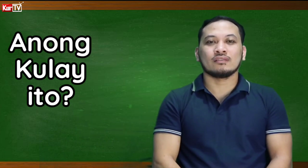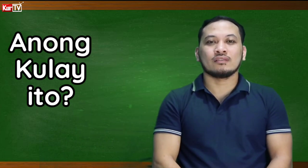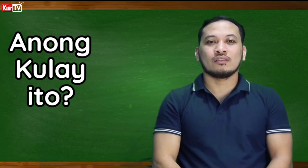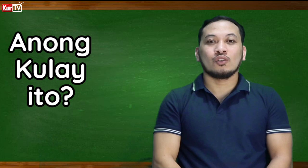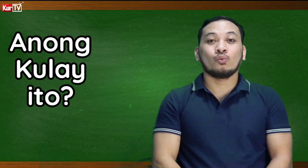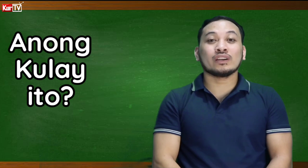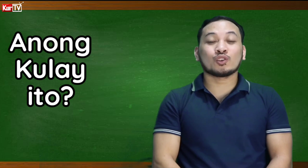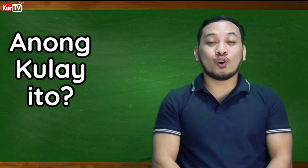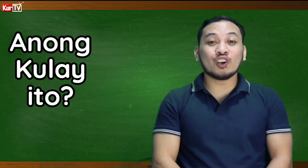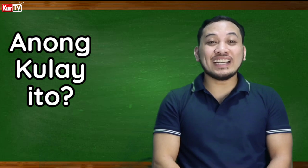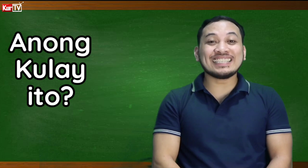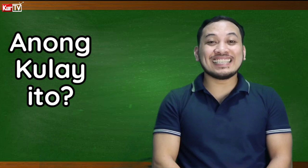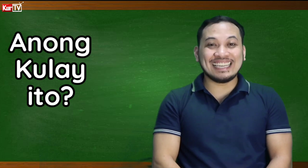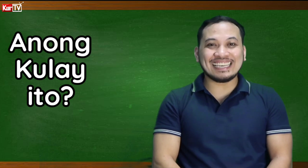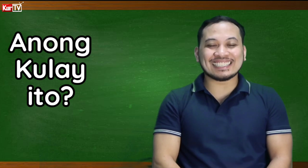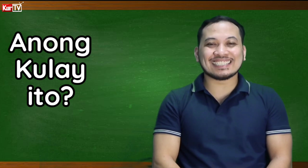what color is this?